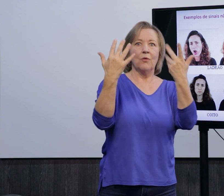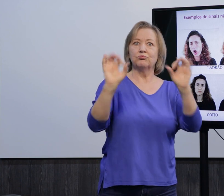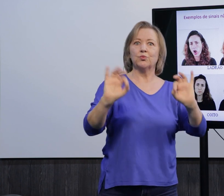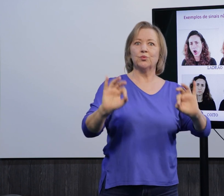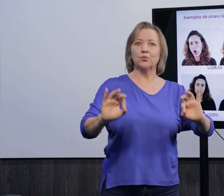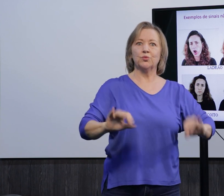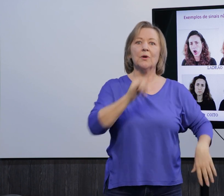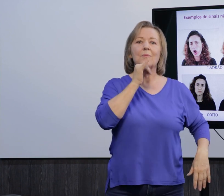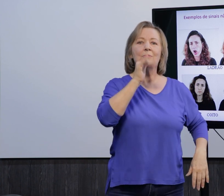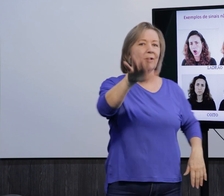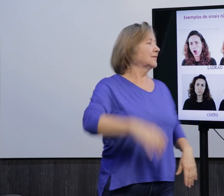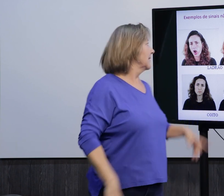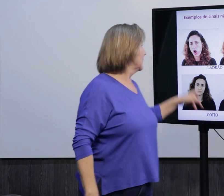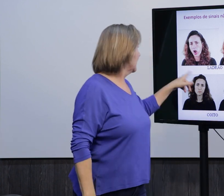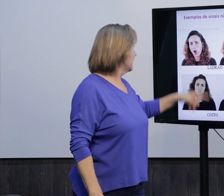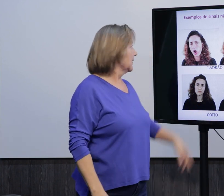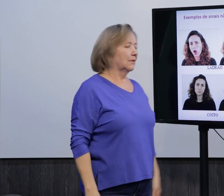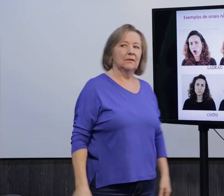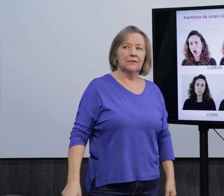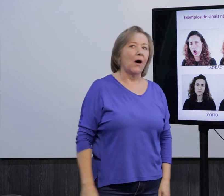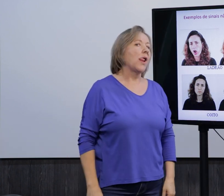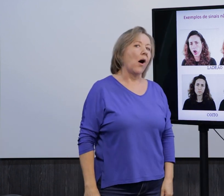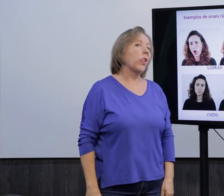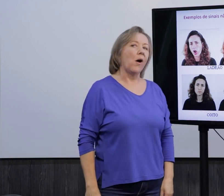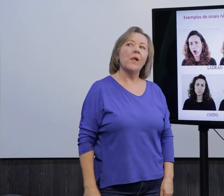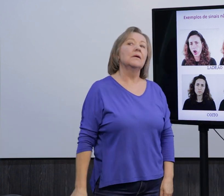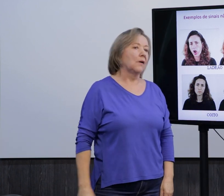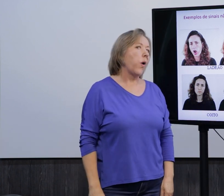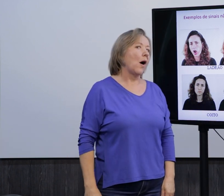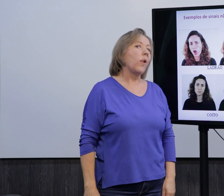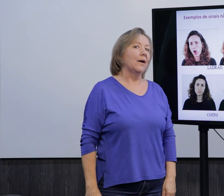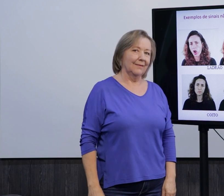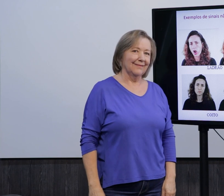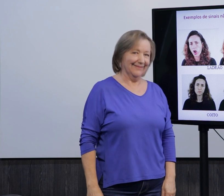Né, também as expressões não manuais, por exemplo, ladrão, que não usam as mãos, né, ladrão.